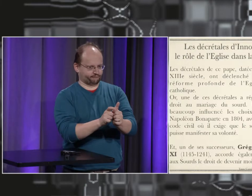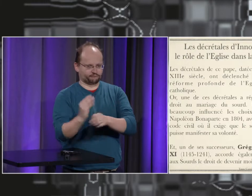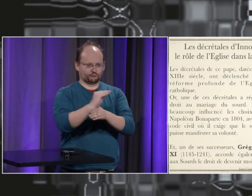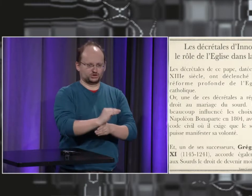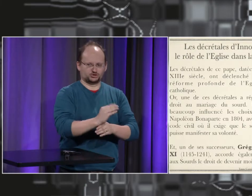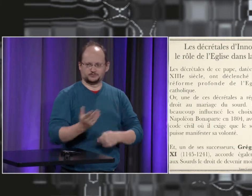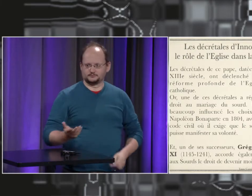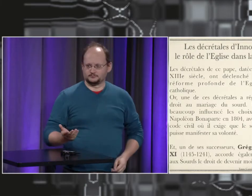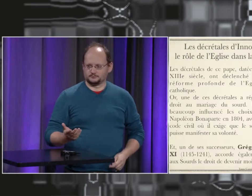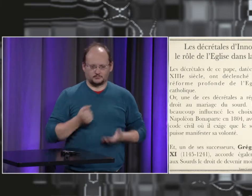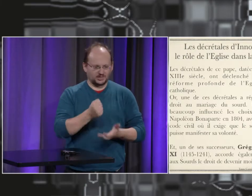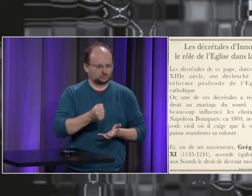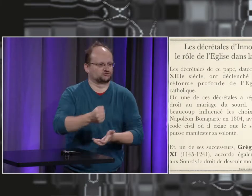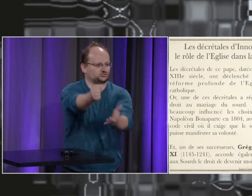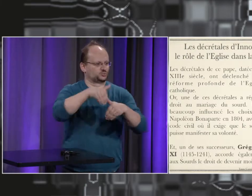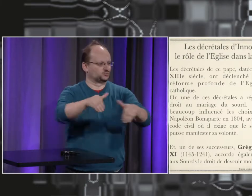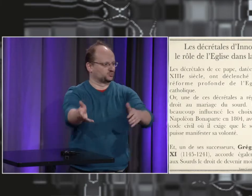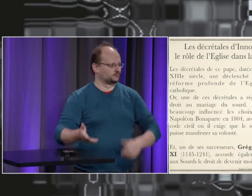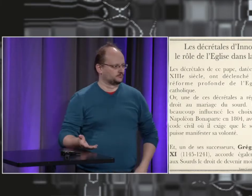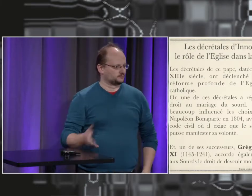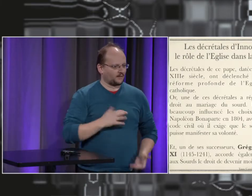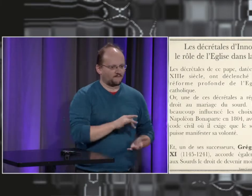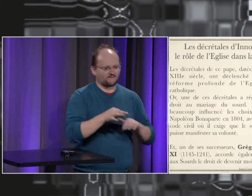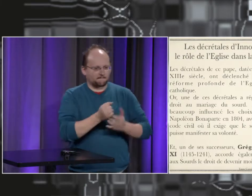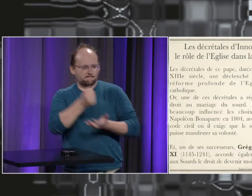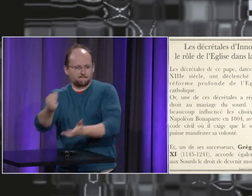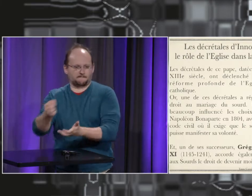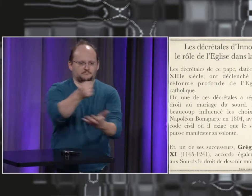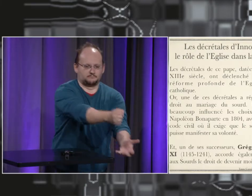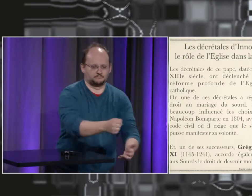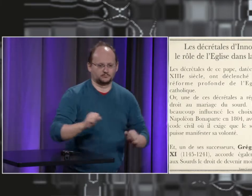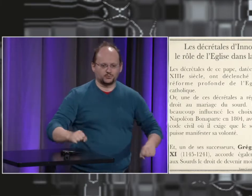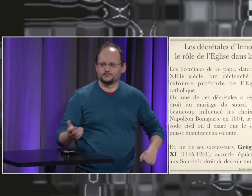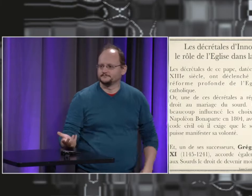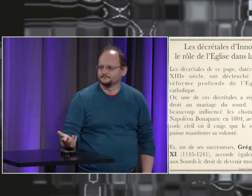de tutelle qui va la protéger et transmettre et faire perdurer cet héritage